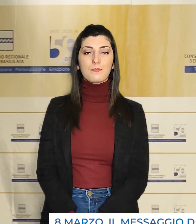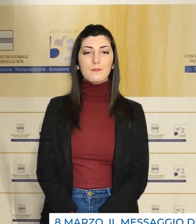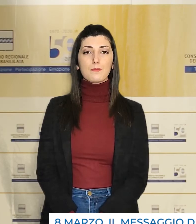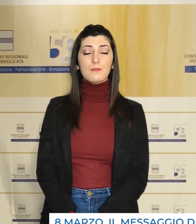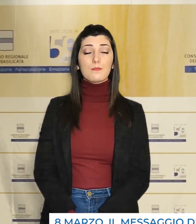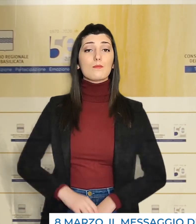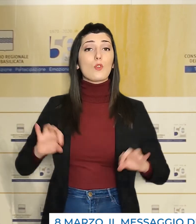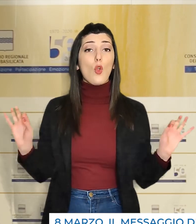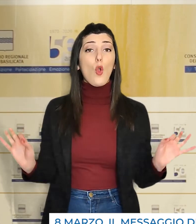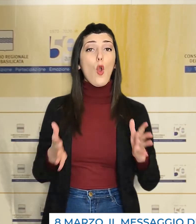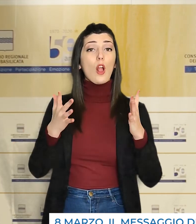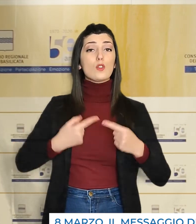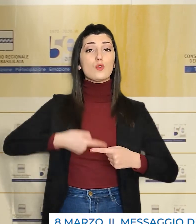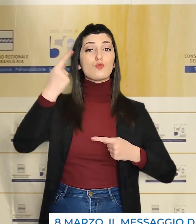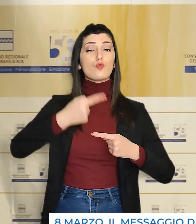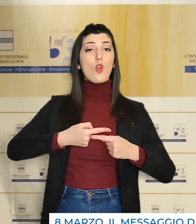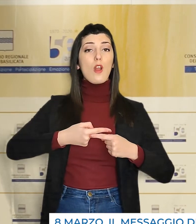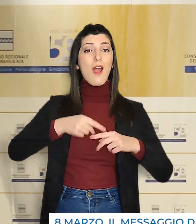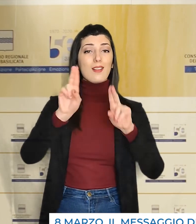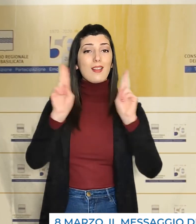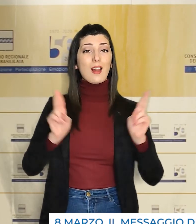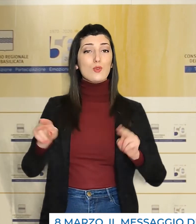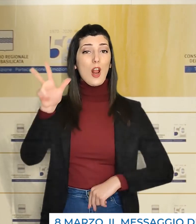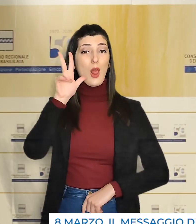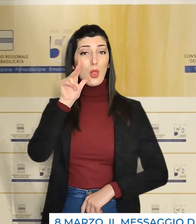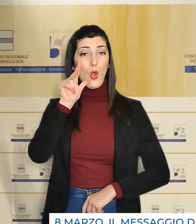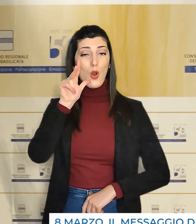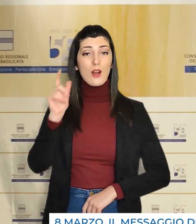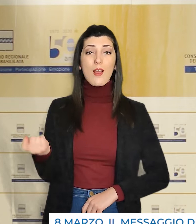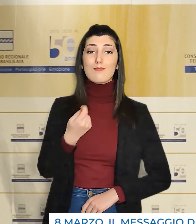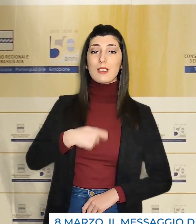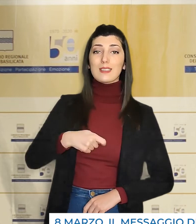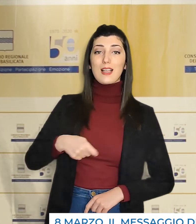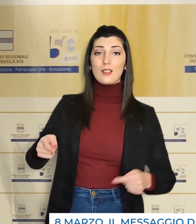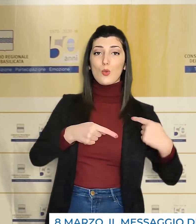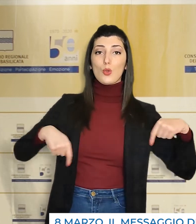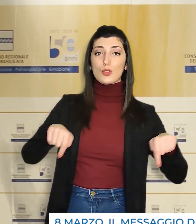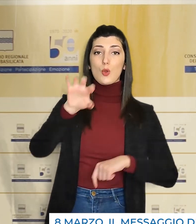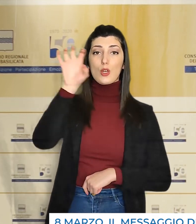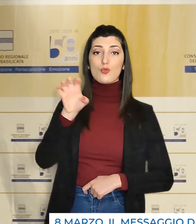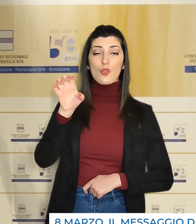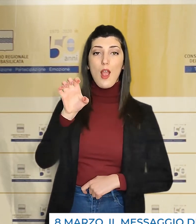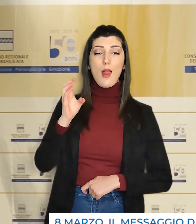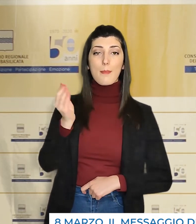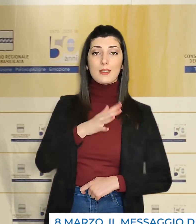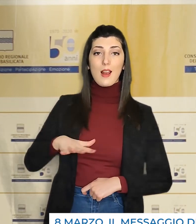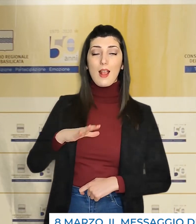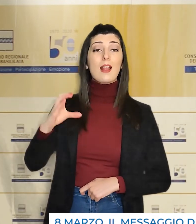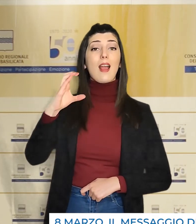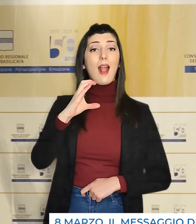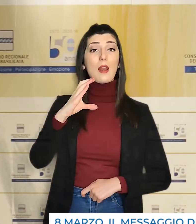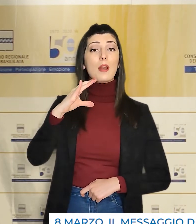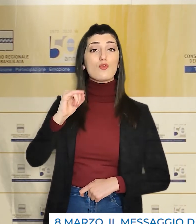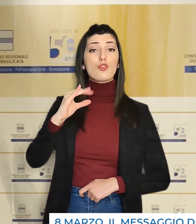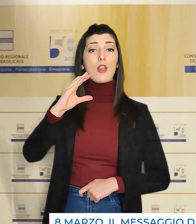In occasione della giornata internazionale della donna, il presidente del Consiglio regionale della Basilicata,